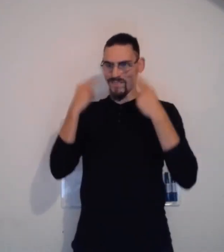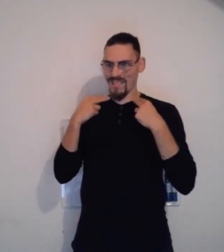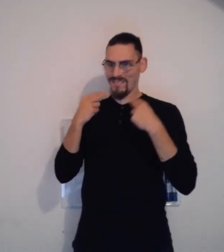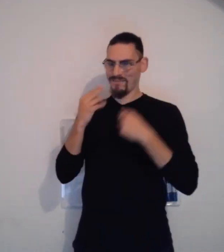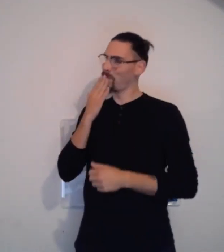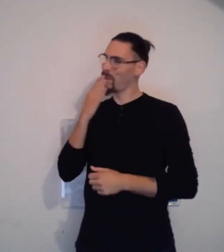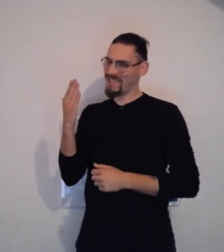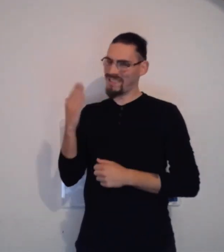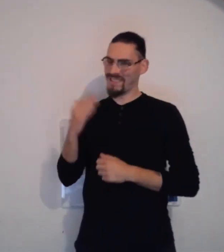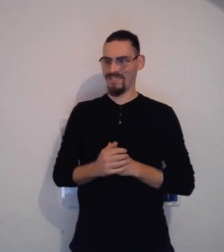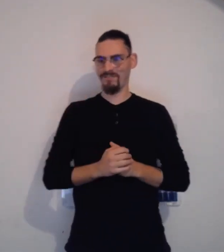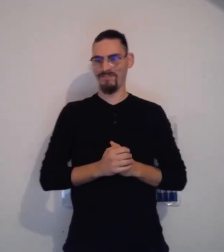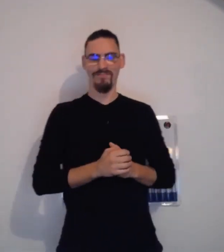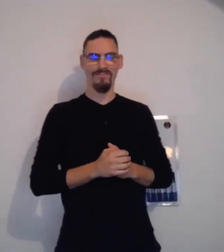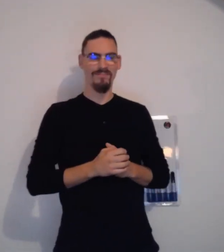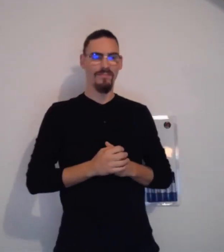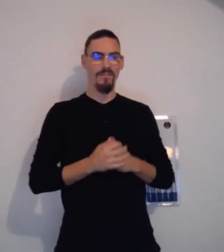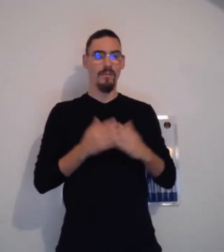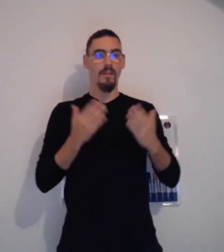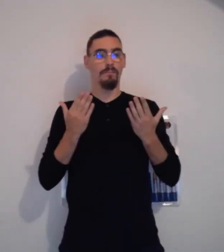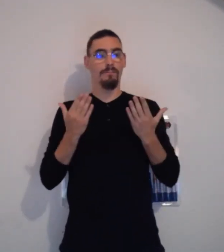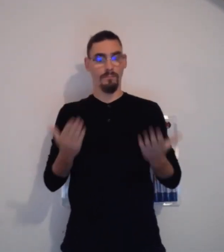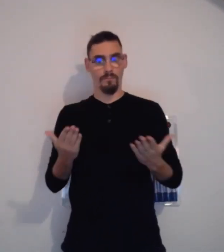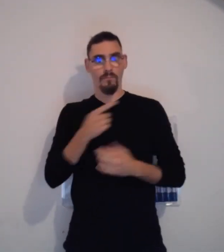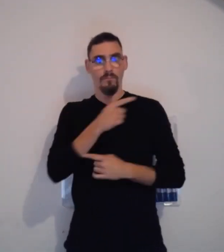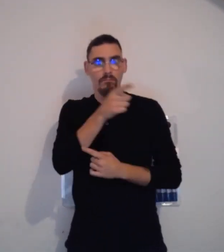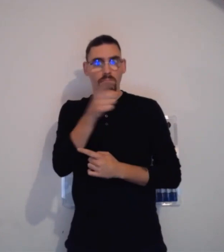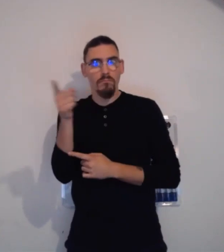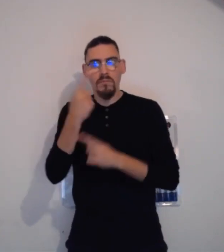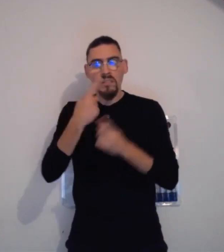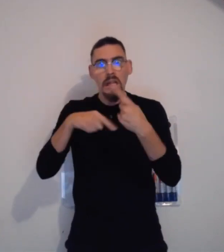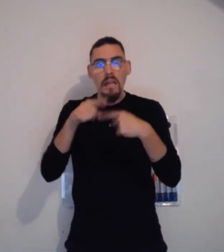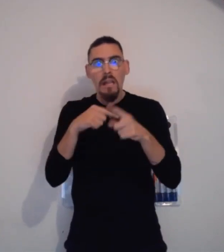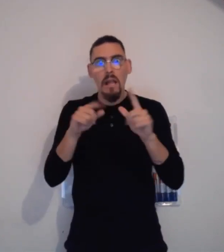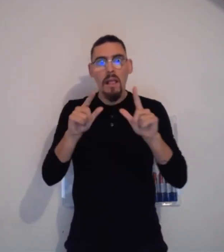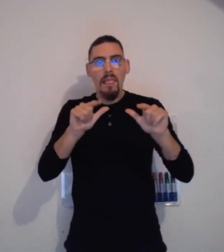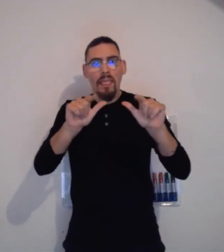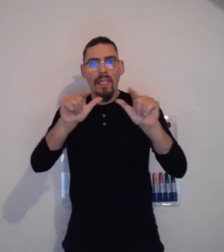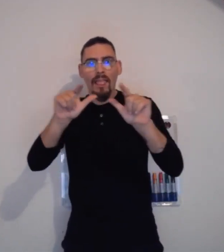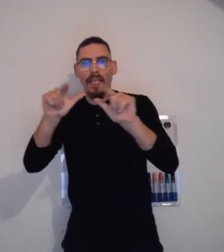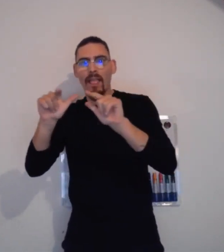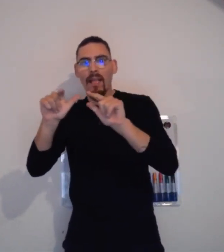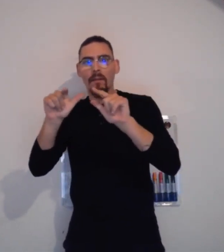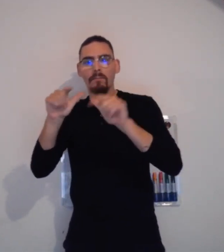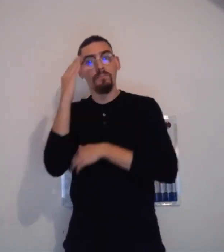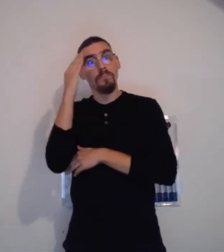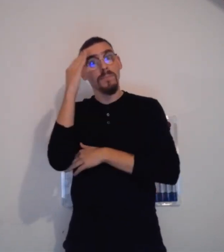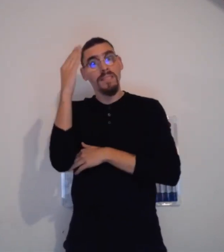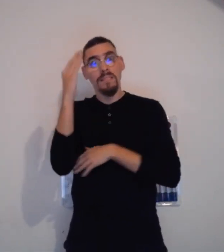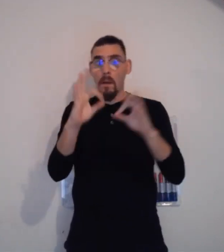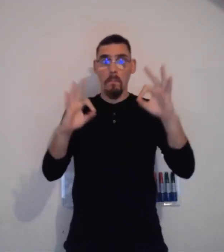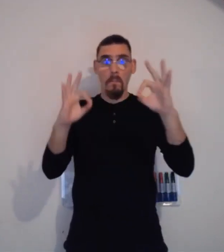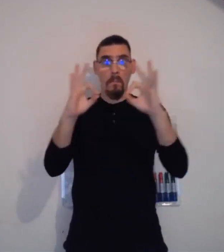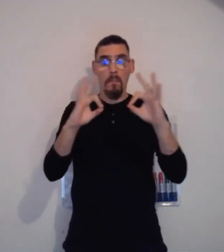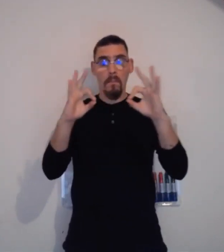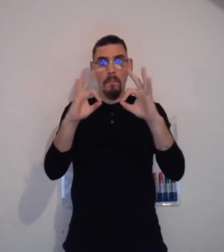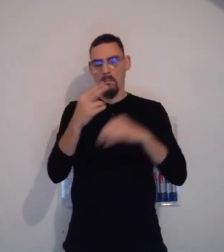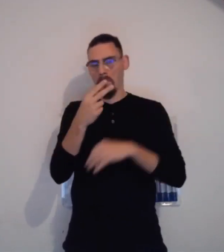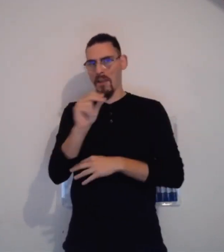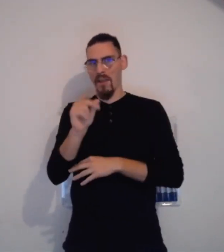Eh bien, merci beaucoup Sophie. En tout cas, merci pour cette présentation. Alors, peut-être que certains d'entre vous ont des